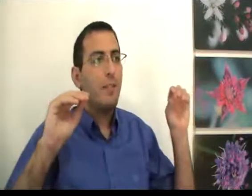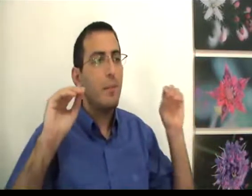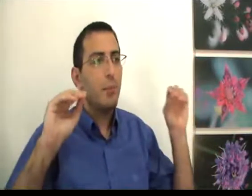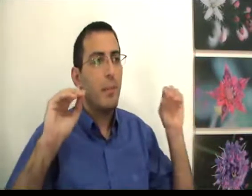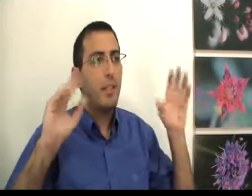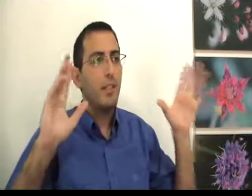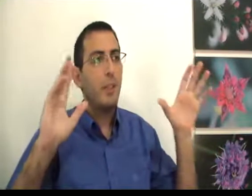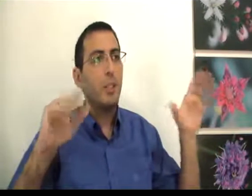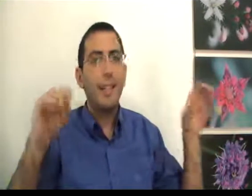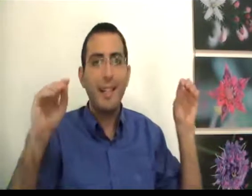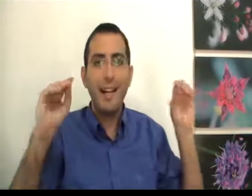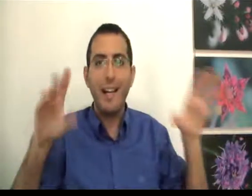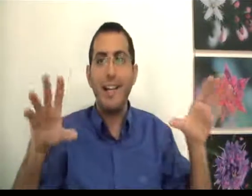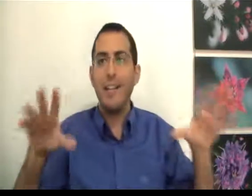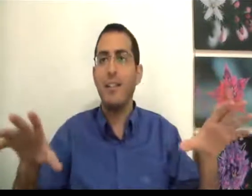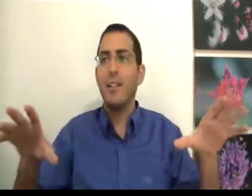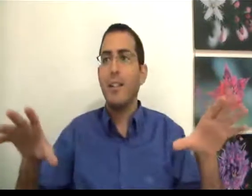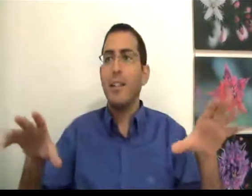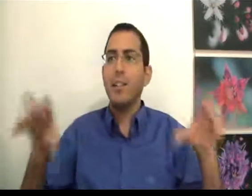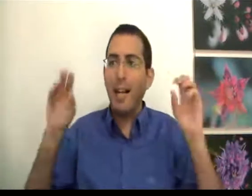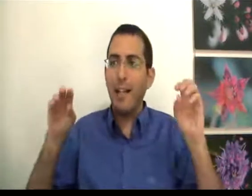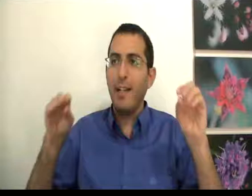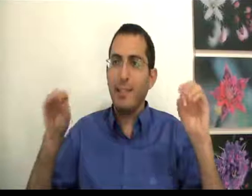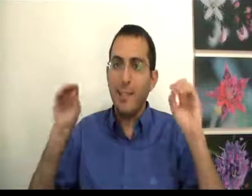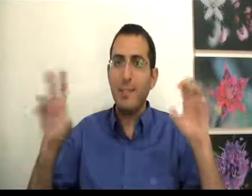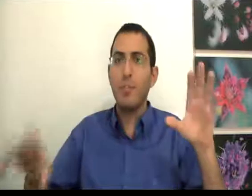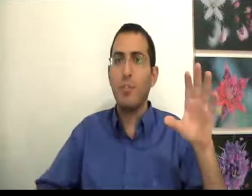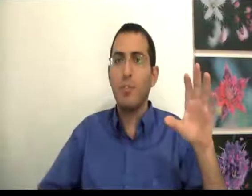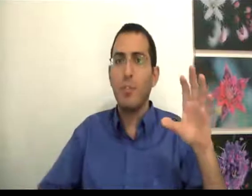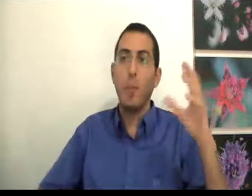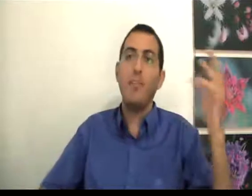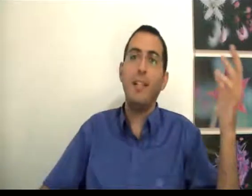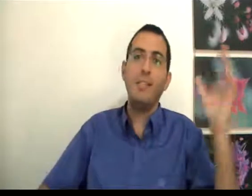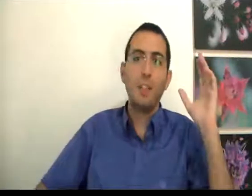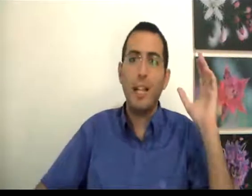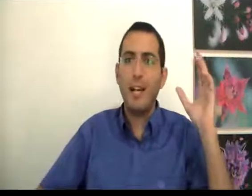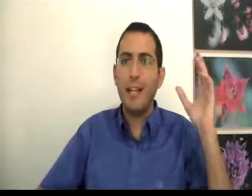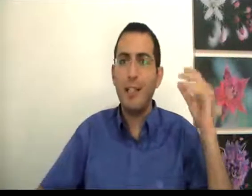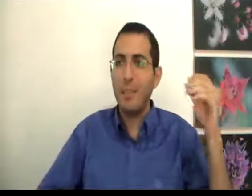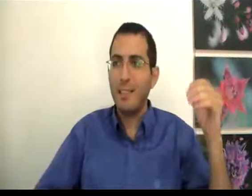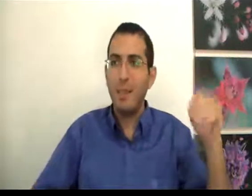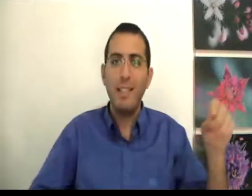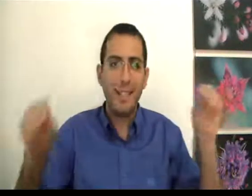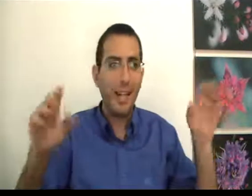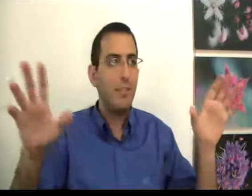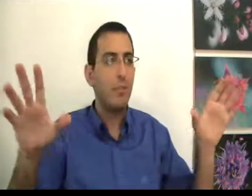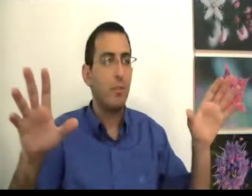ומושלמת כפי מה שהיא כרגע זה שרע לך, זה עצמו טוב אתה לא מבין את זה, זה שאלה אחרת אבל מצד האמת כרגע זה טוב